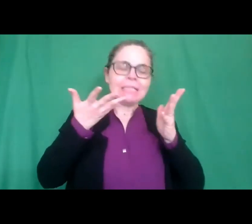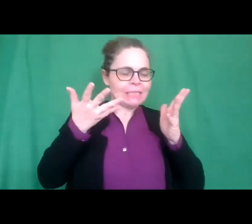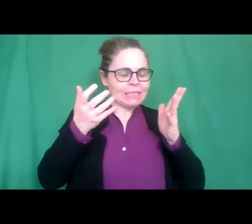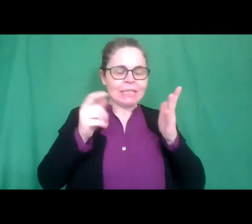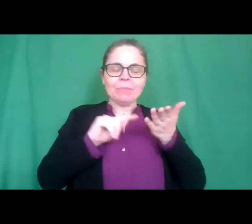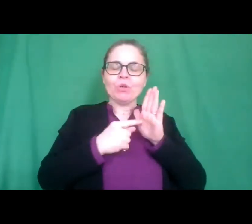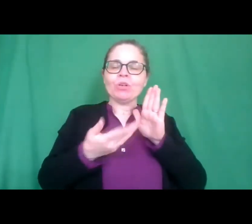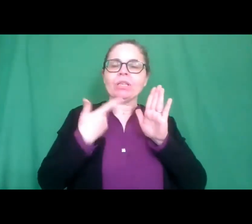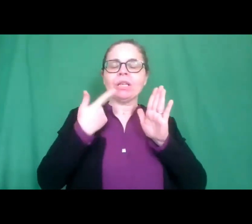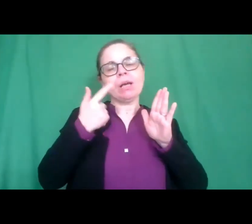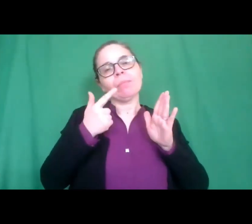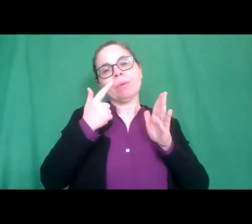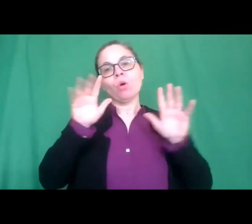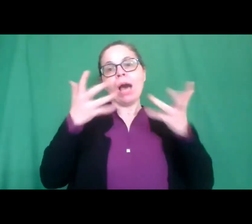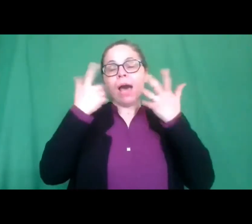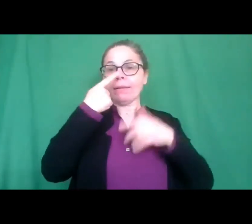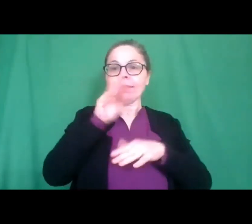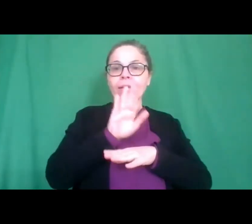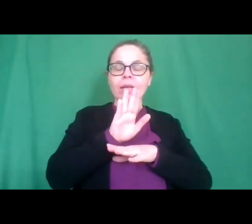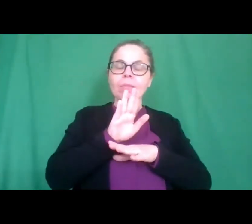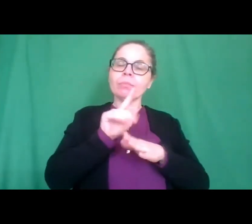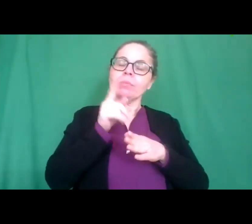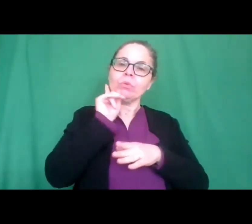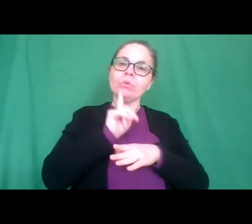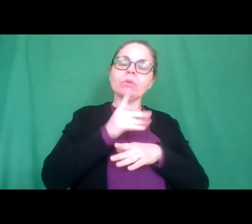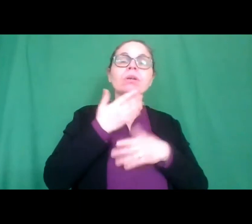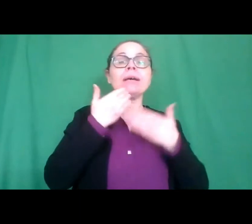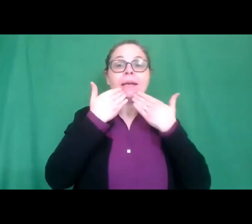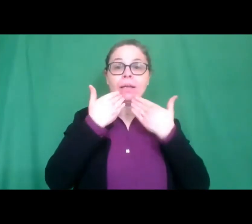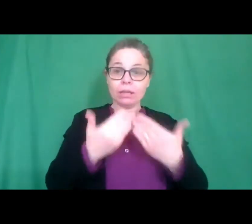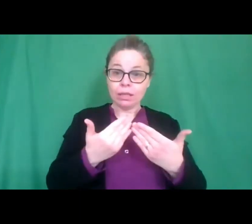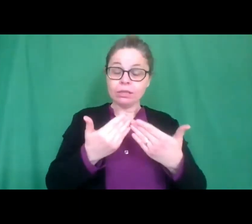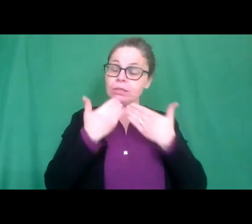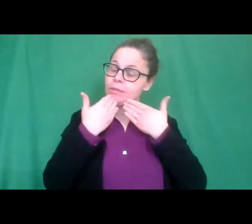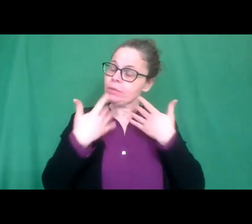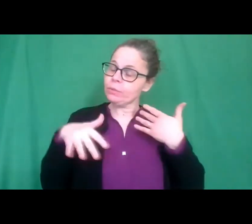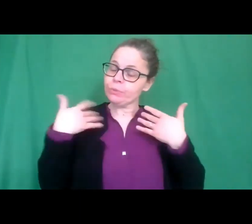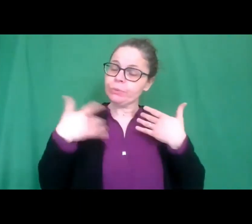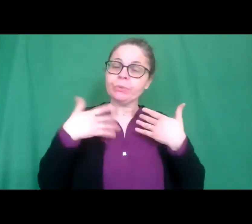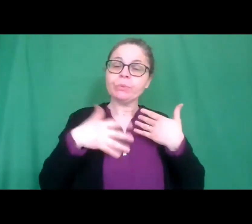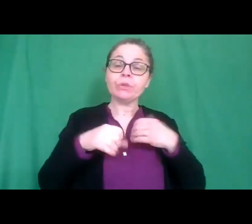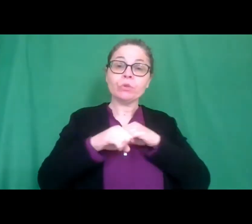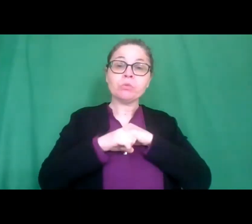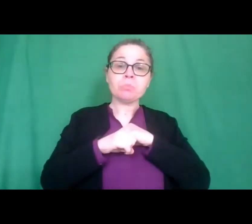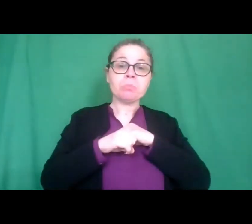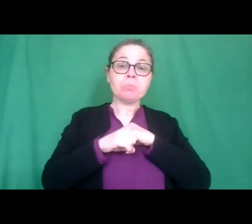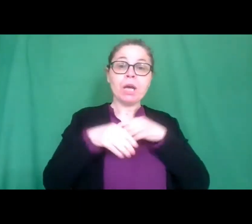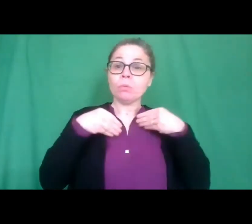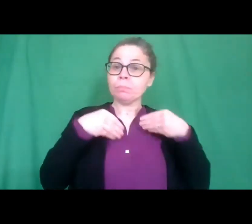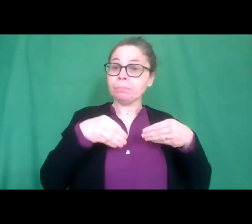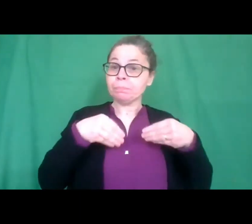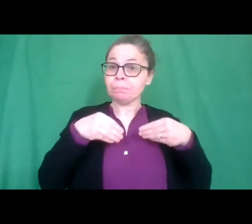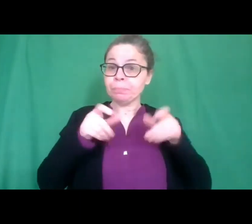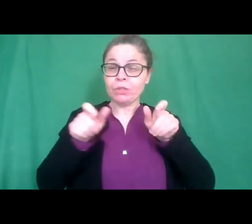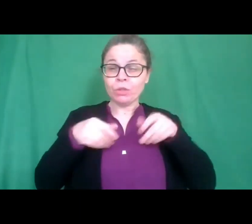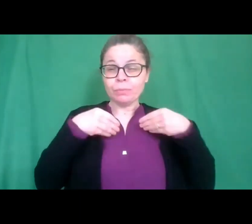del mondo dei sordi quindi vi ringrazio e spero che magari qualcuno si appassioni e